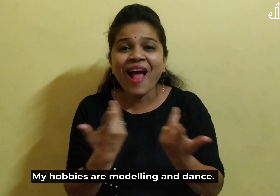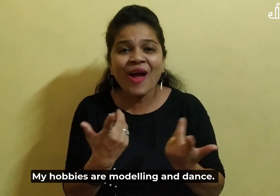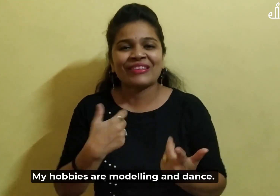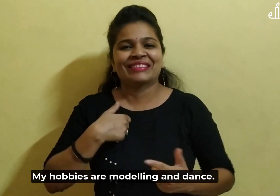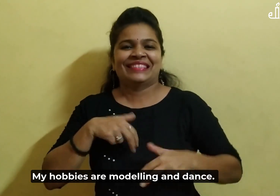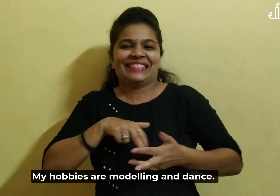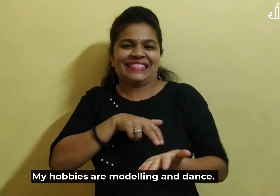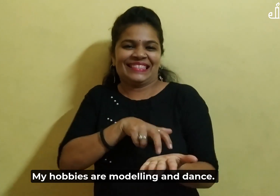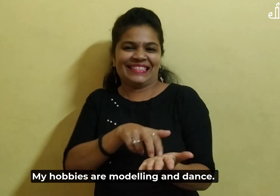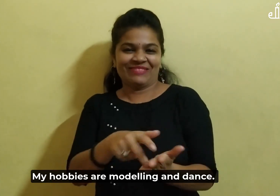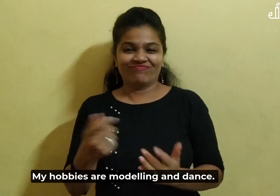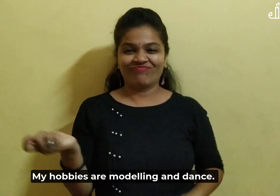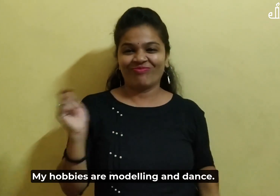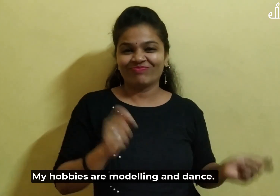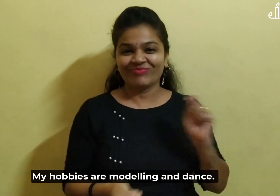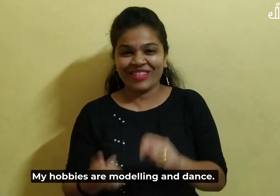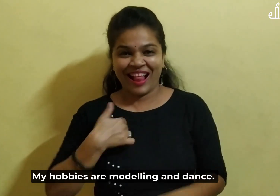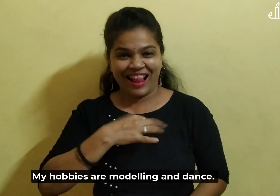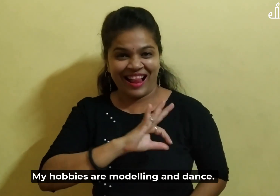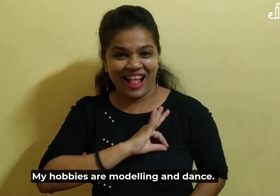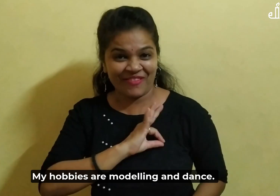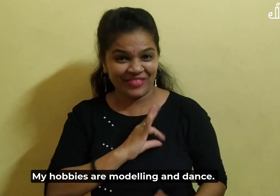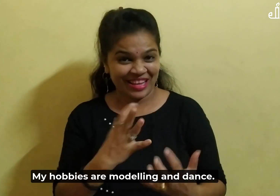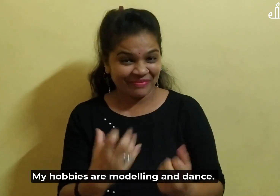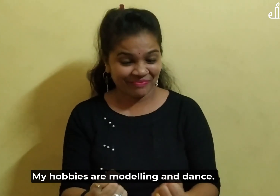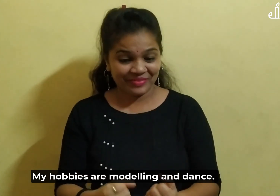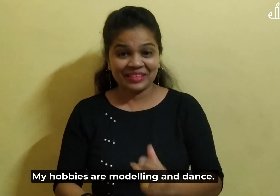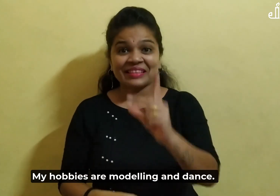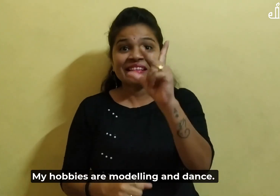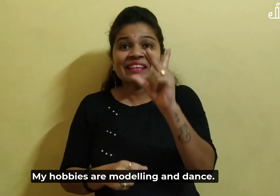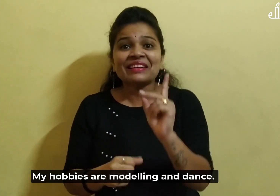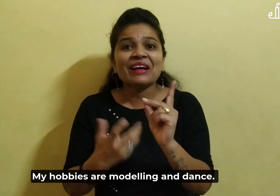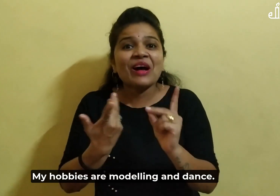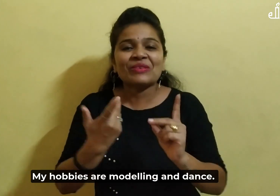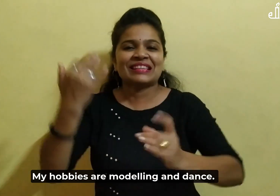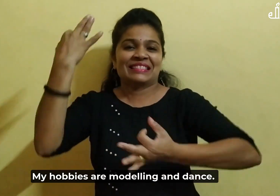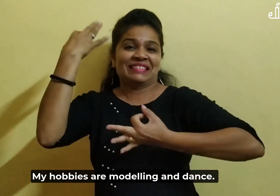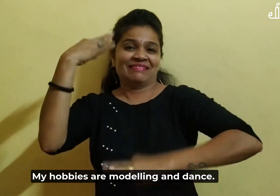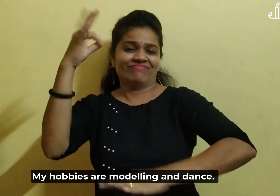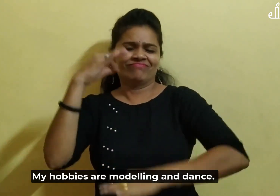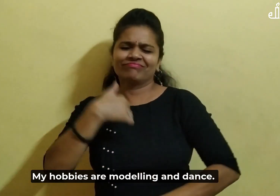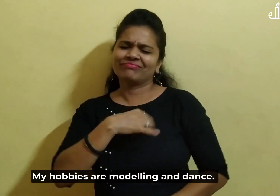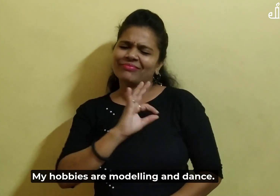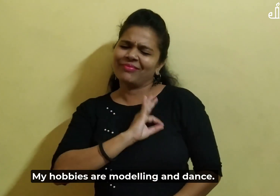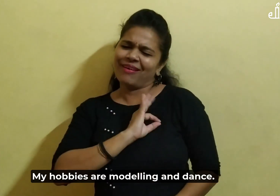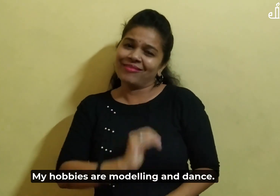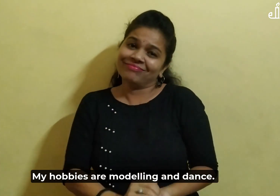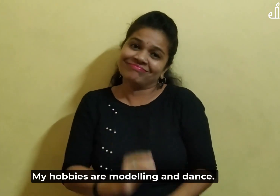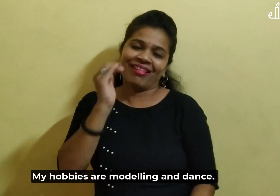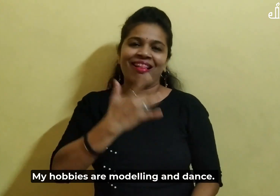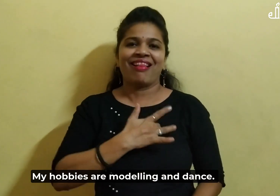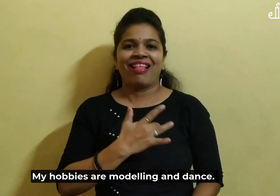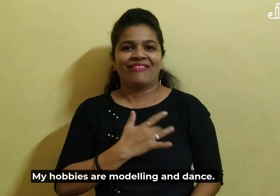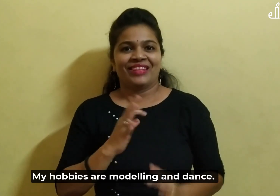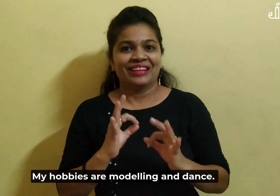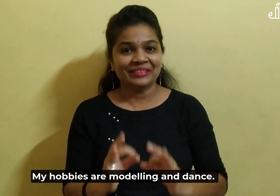मुझे मॉडलिंग करना और नित्य करना बहुत पसंदी यह मेरे शौक है